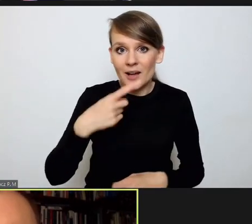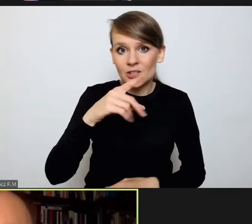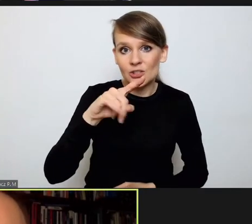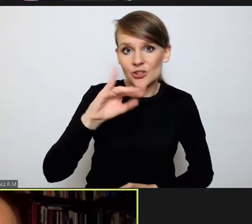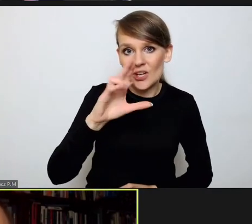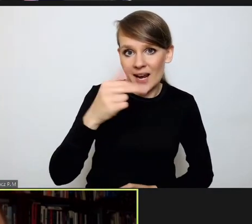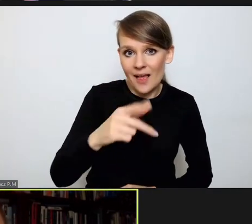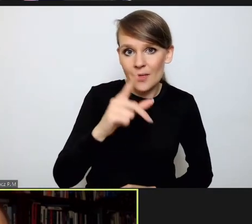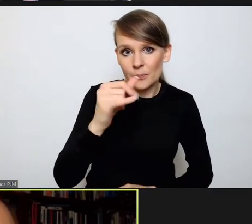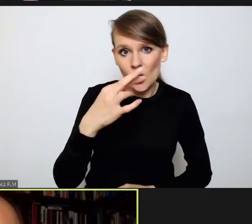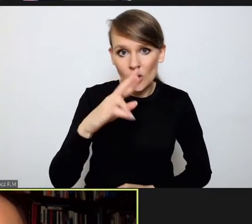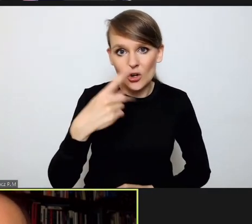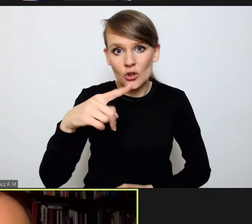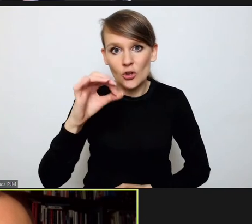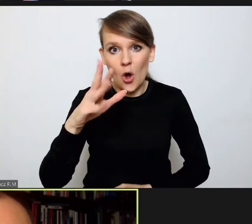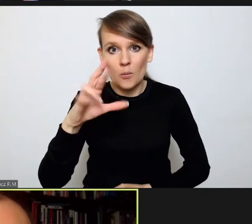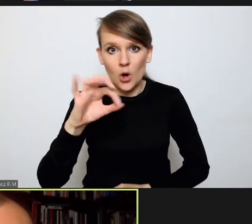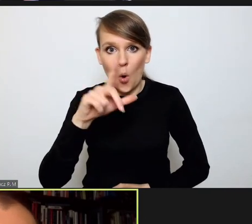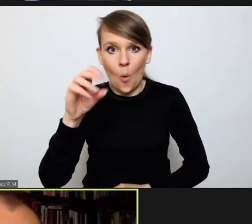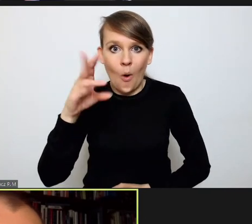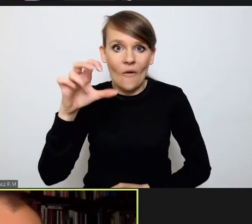Dobrołowicz prosto ze Szczecina.